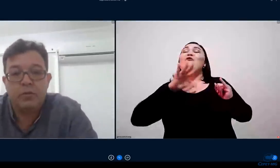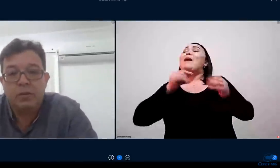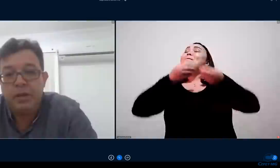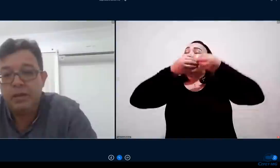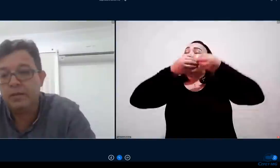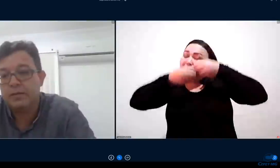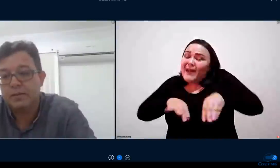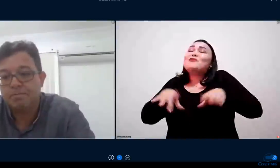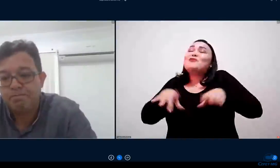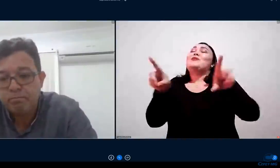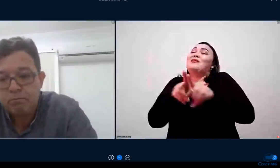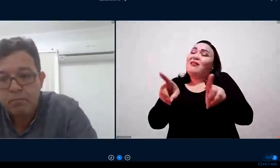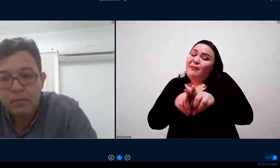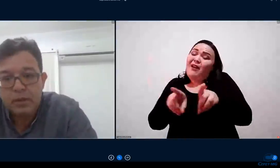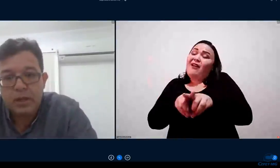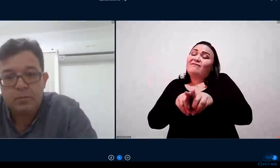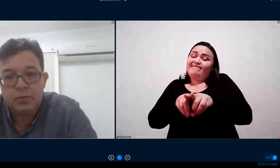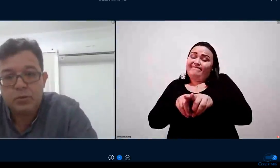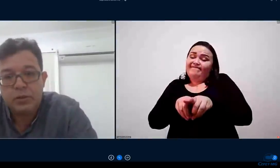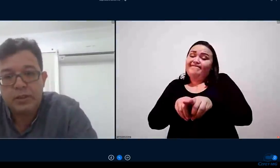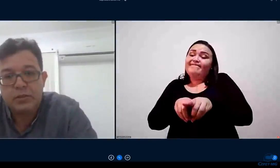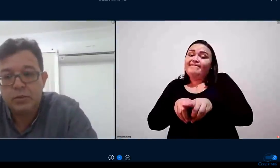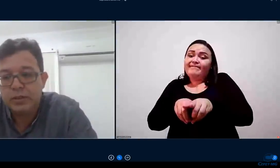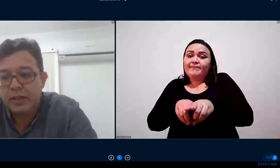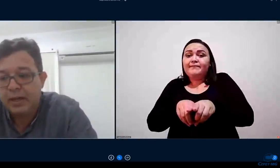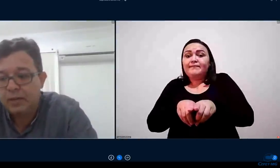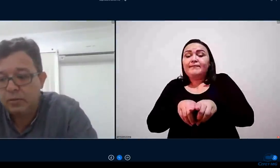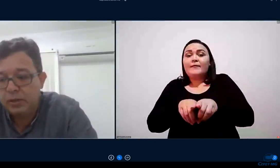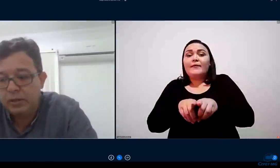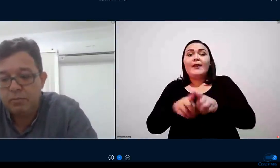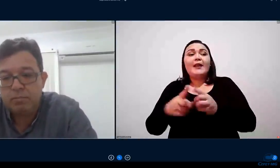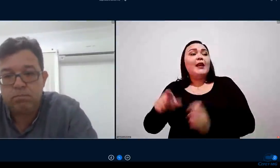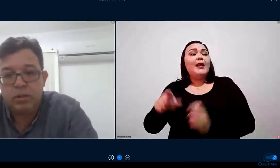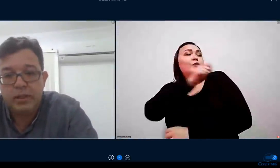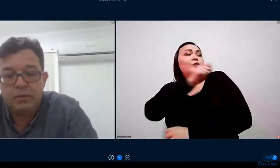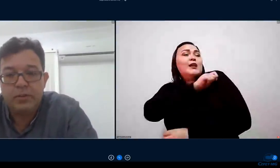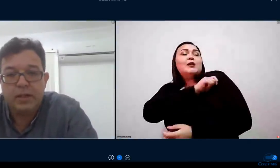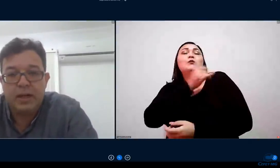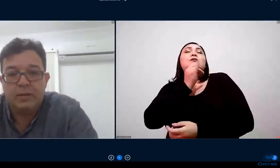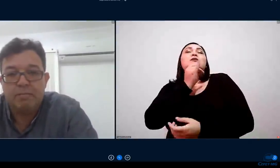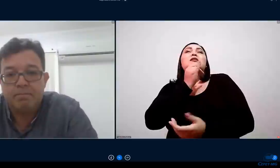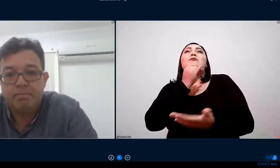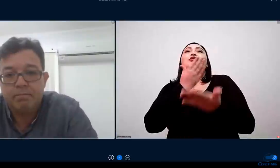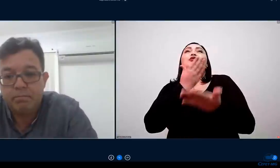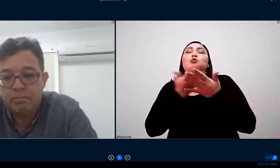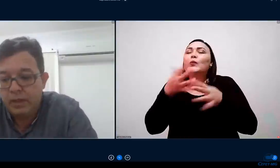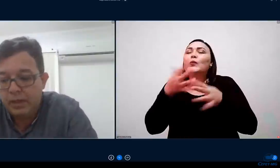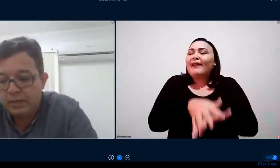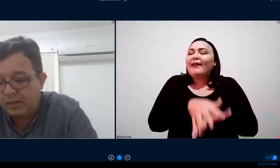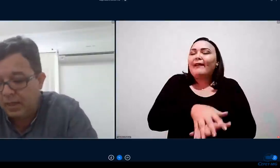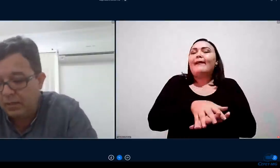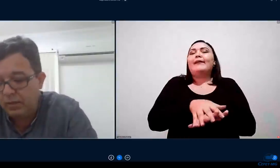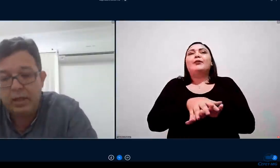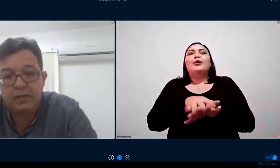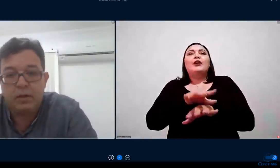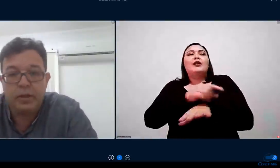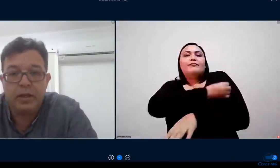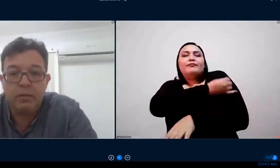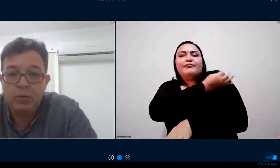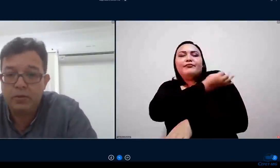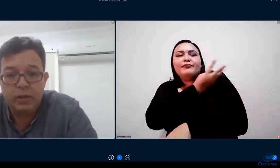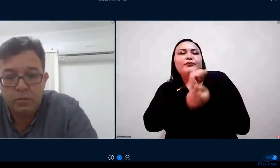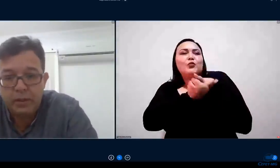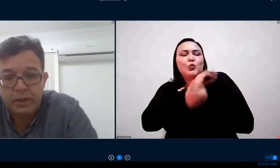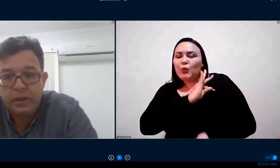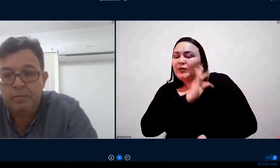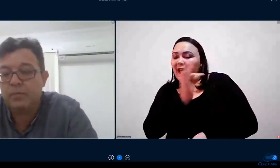nós vamos ter perdas dos estudantes do integrado que poderão ficar atrasados em relação